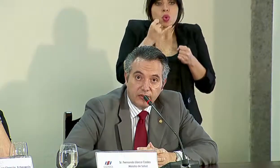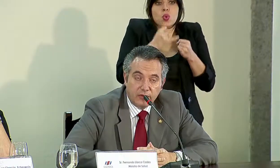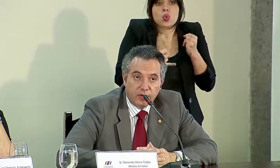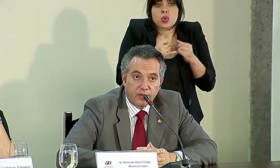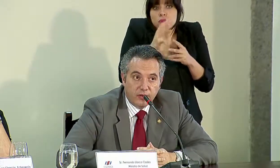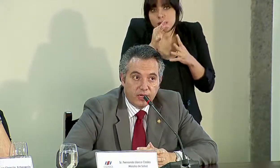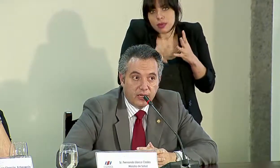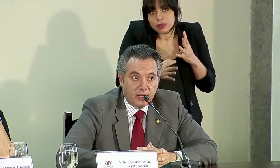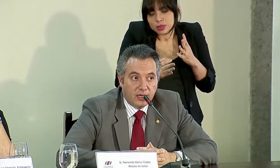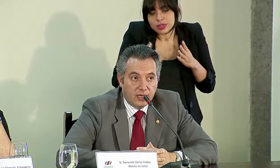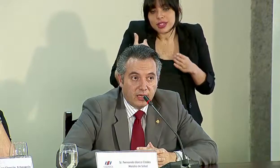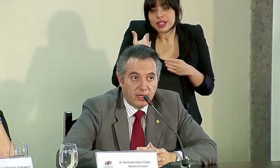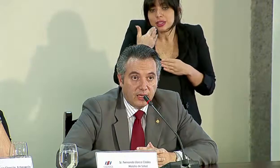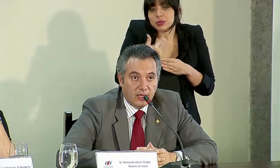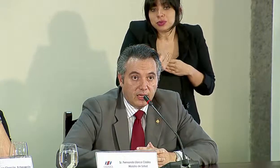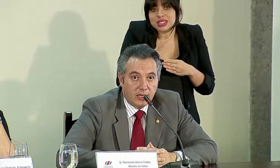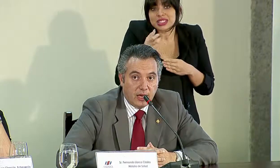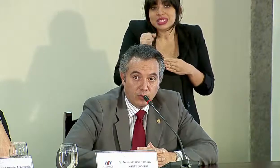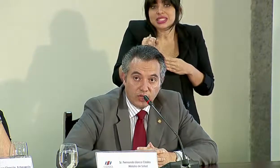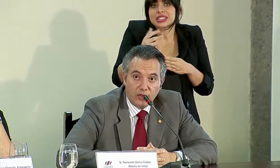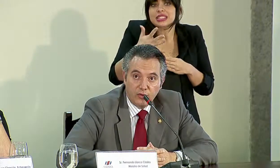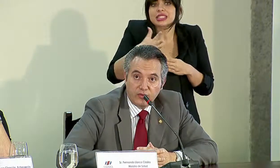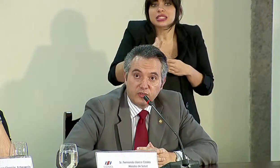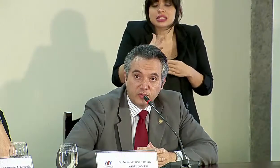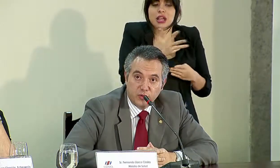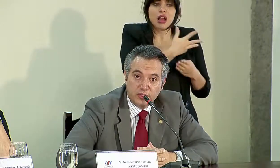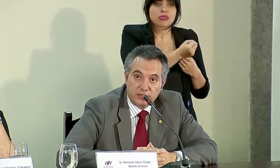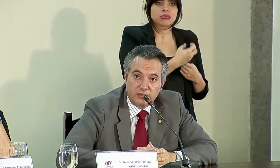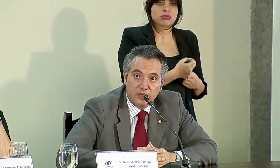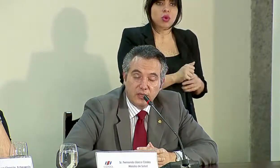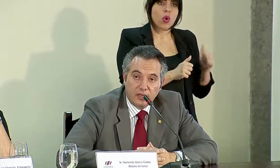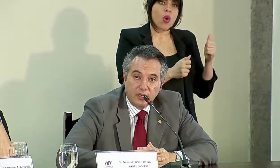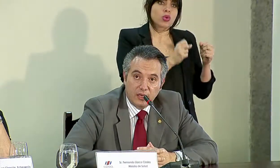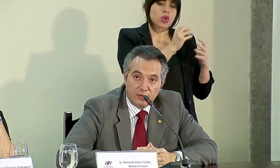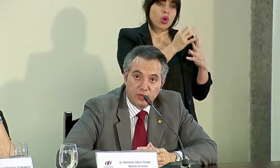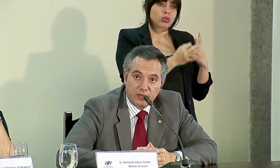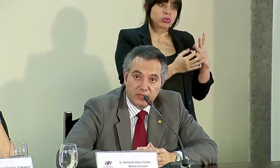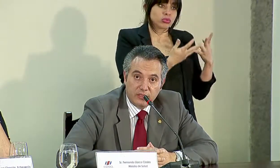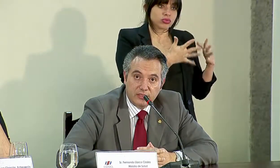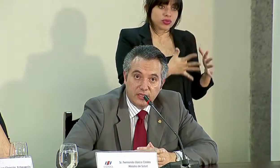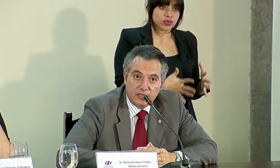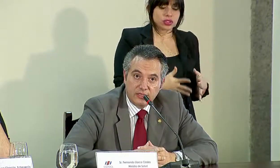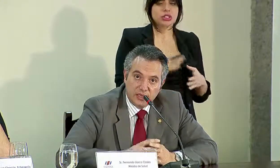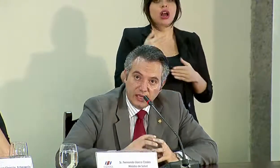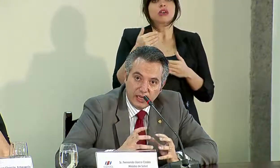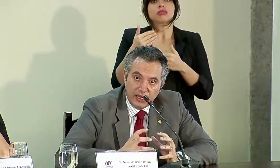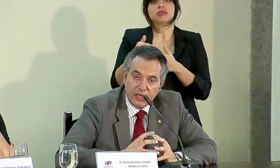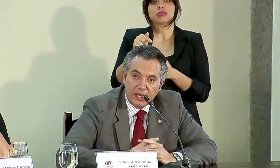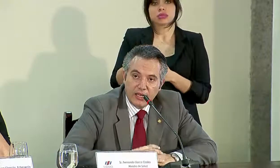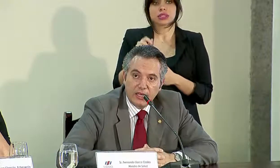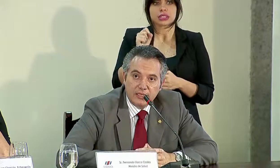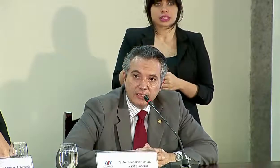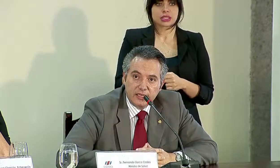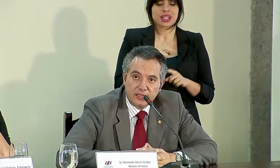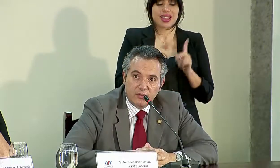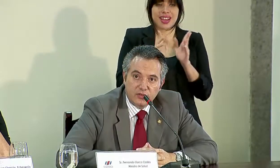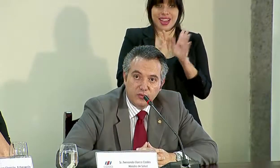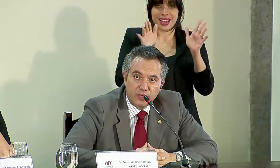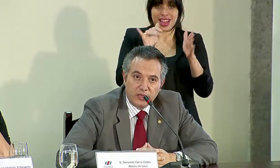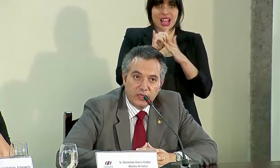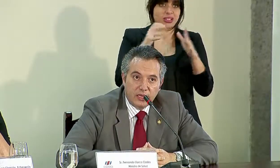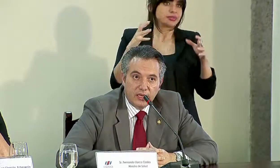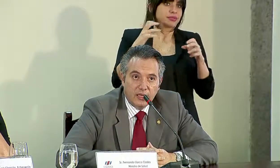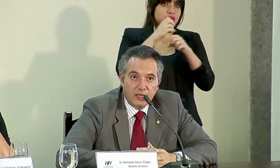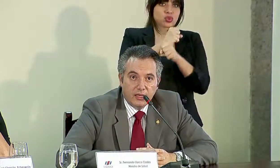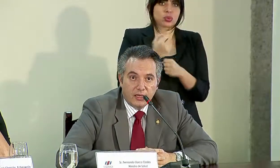alternativa, luego de haber agotado otras opciones actualmente existentes. En general, ese es el